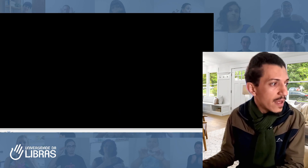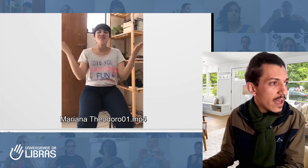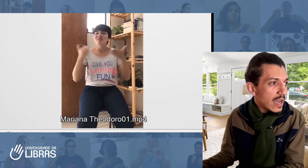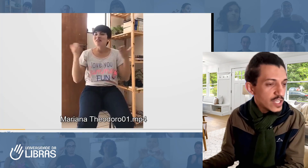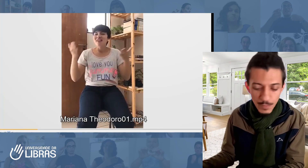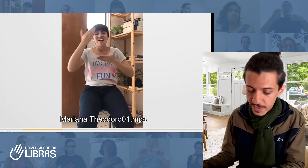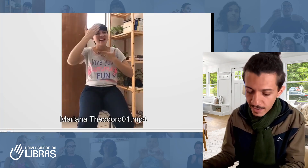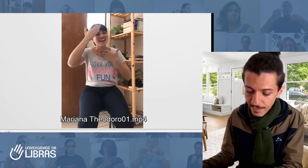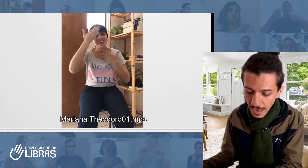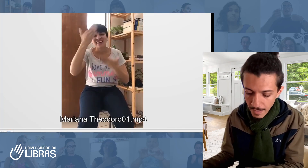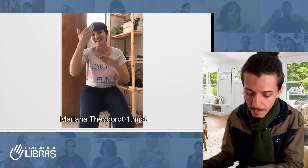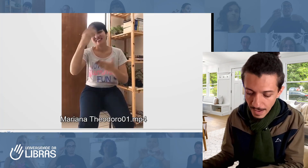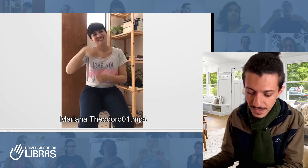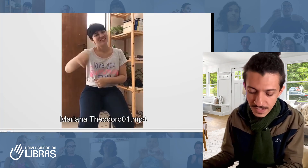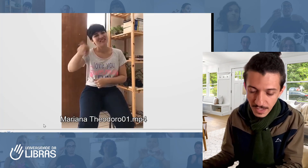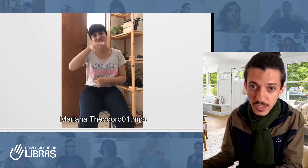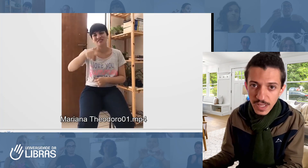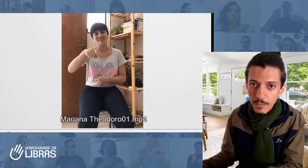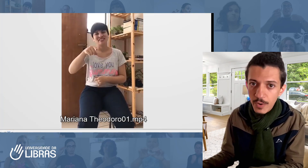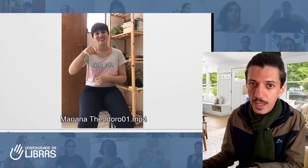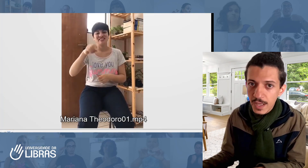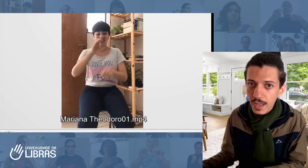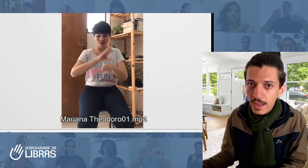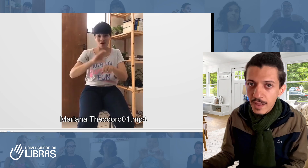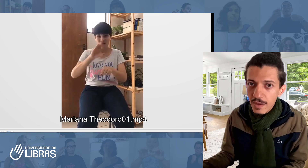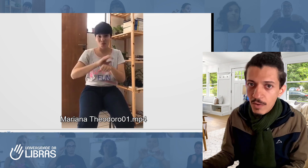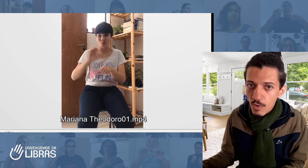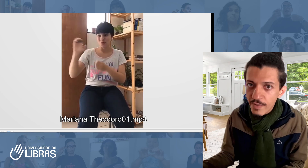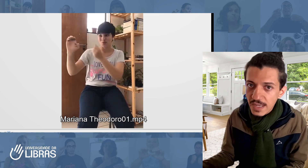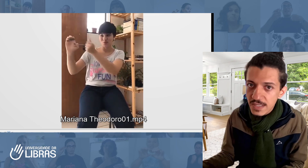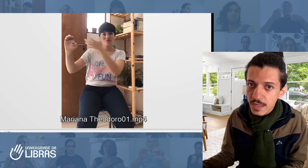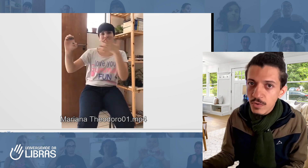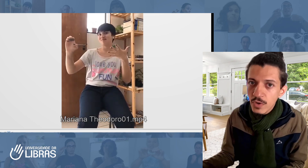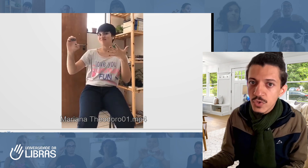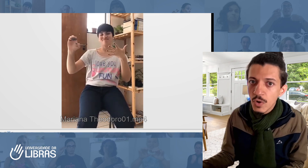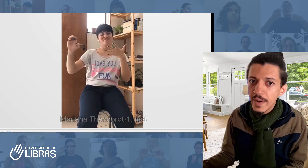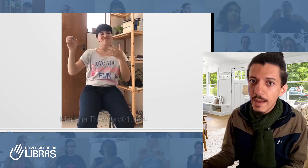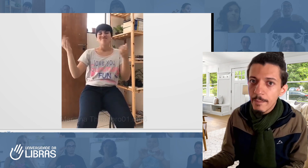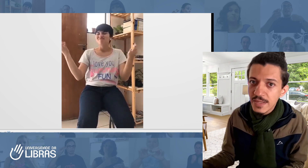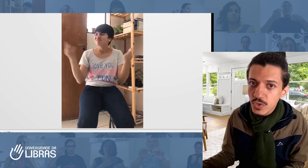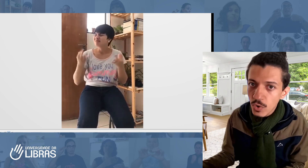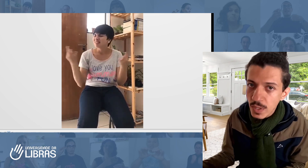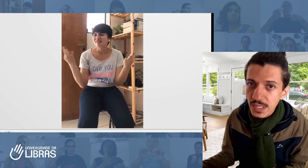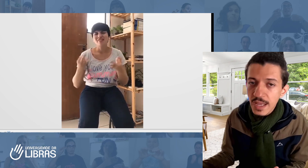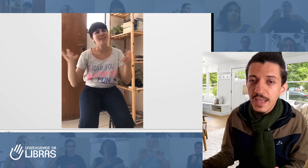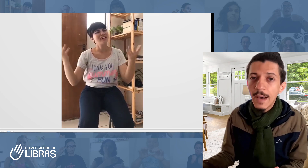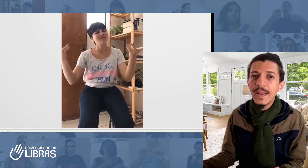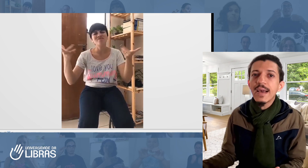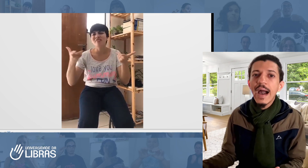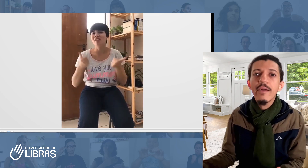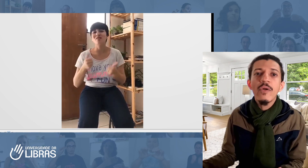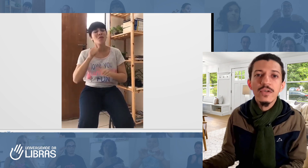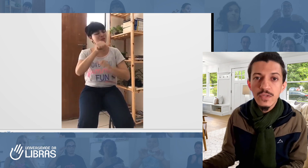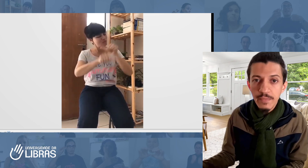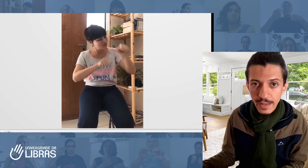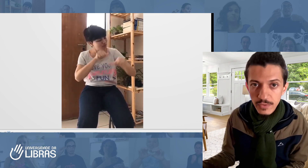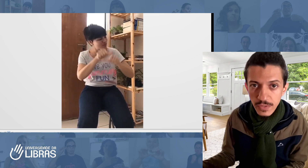A gente poderia ficar bastante tempo aqui conversando sobre pessoas que aplicaram nossos métodos